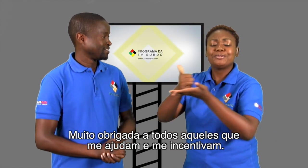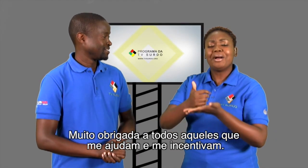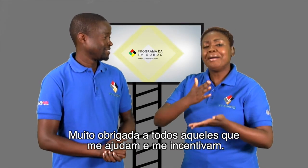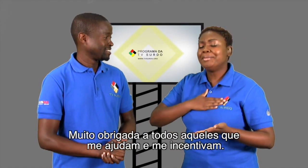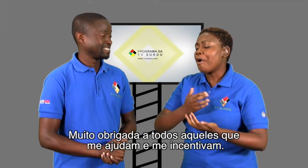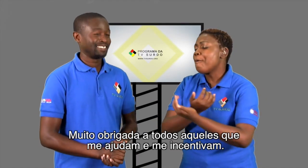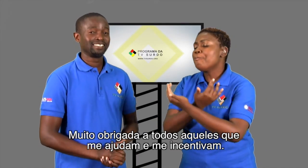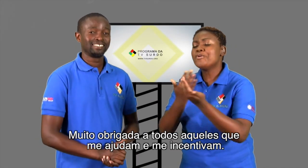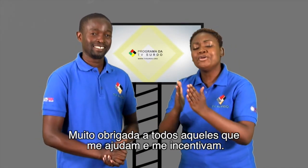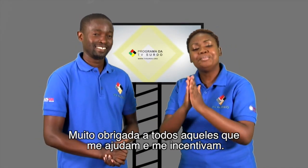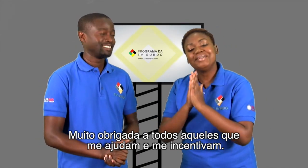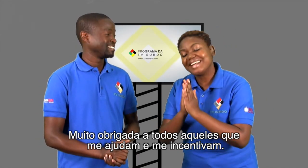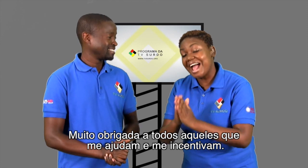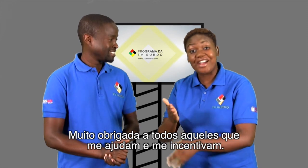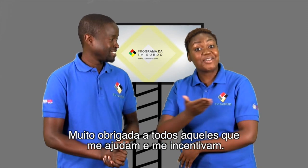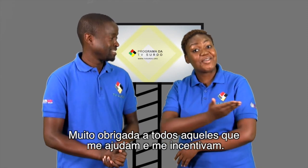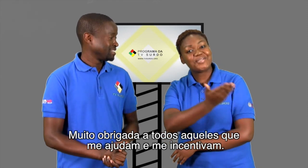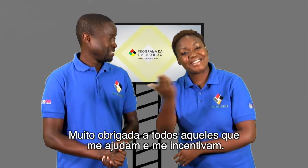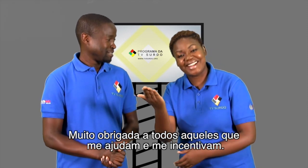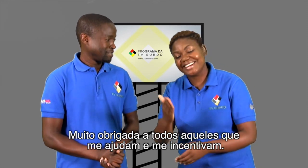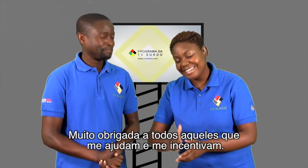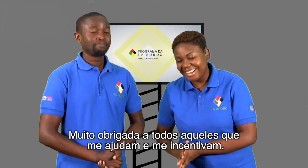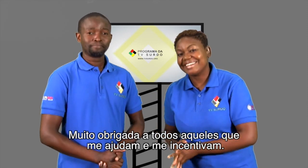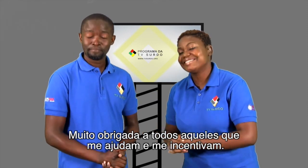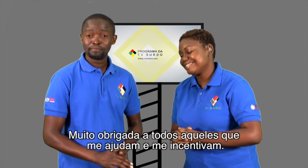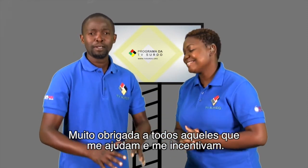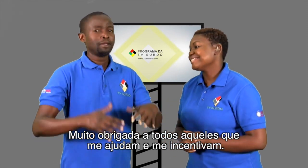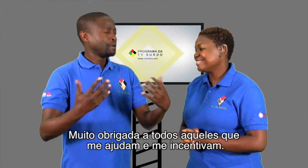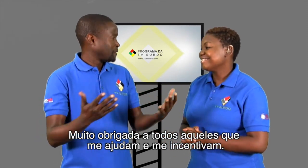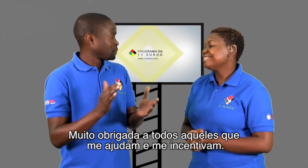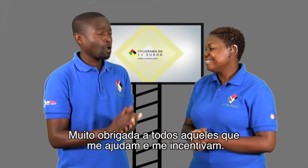Muito obrigada a todos aqueles que me ajudam e me incentivam.